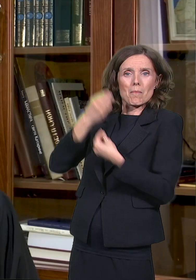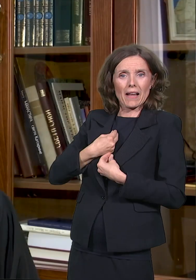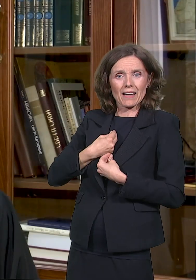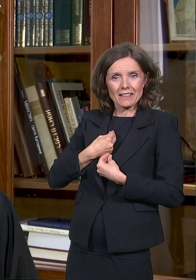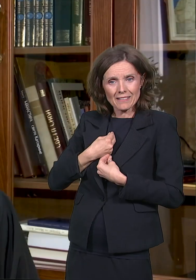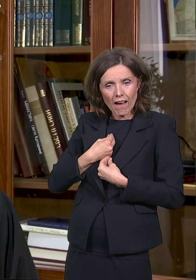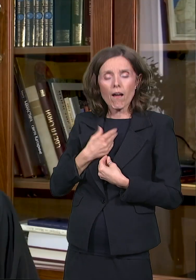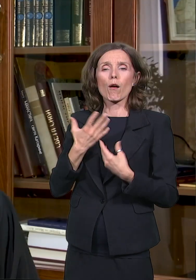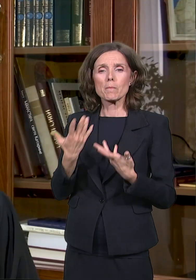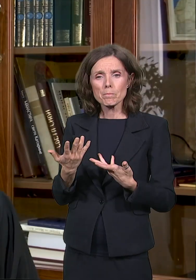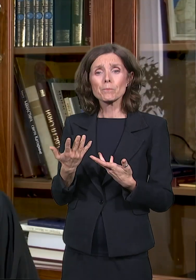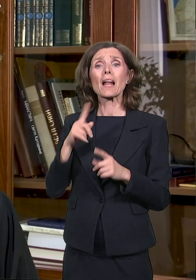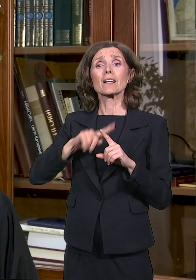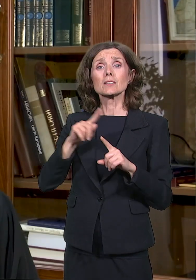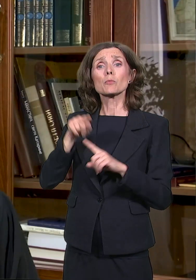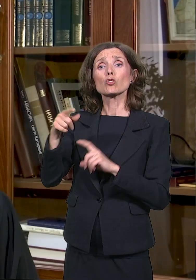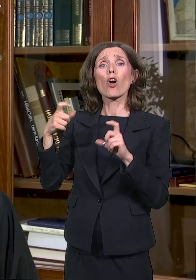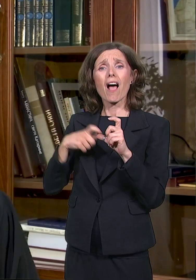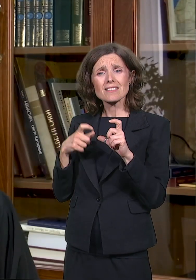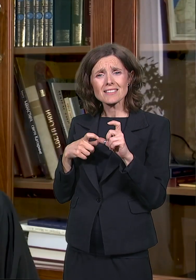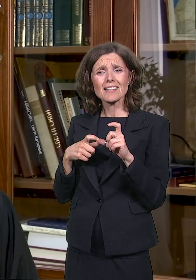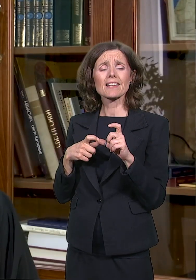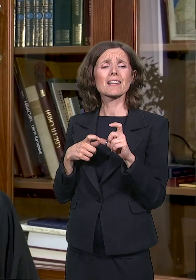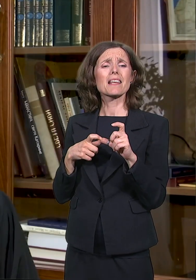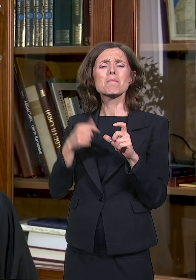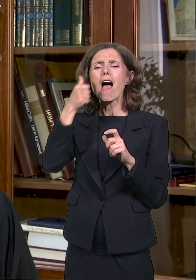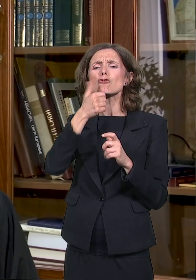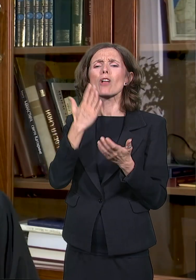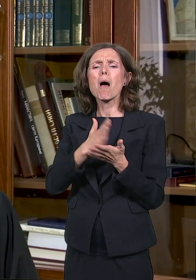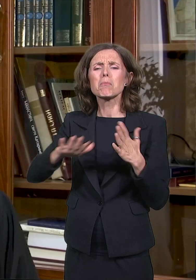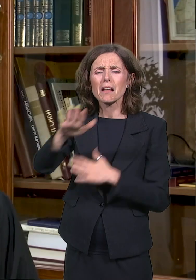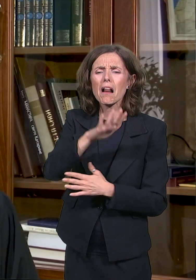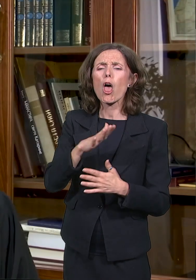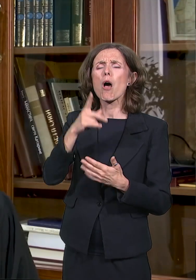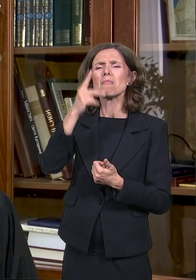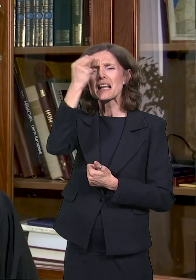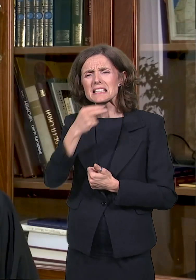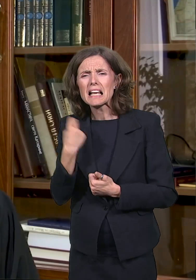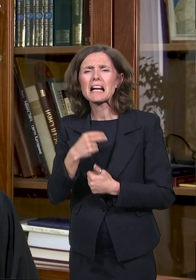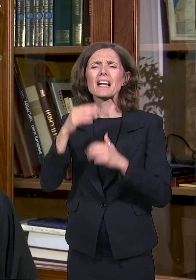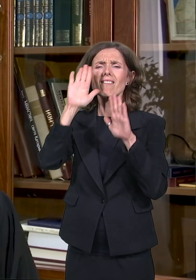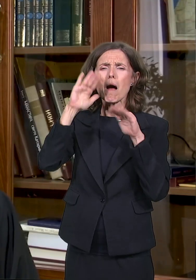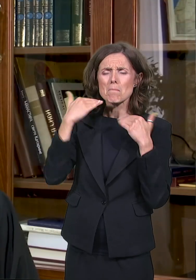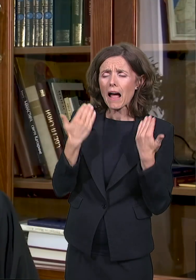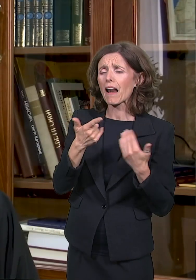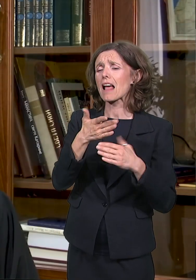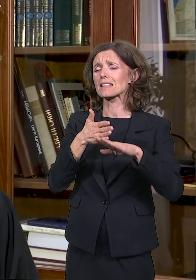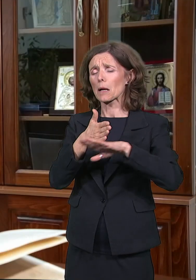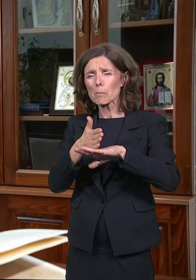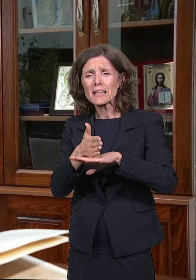pomogao sve manastire i crkve, kako u Prizvanu, tako i u Staroj Srbiji.